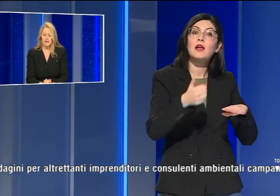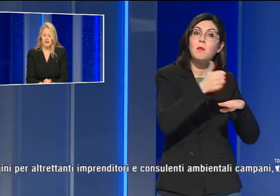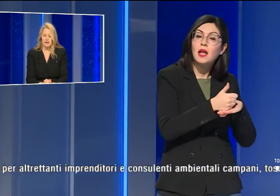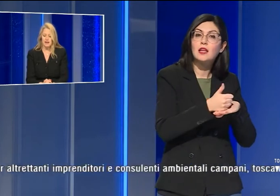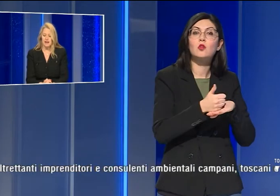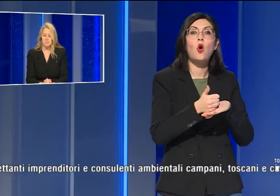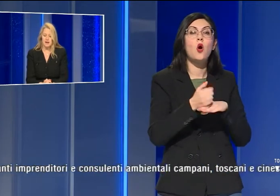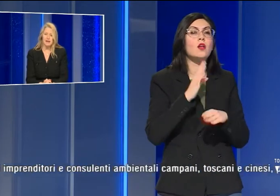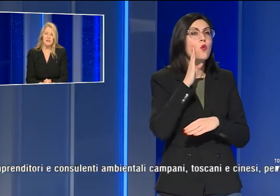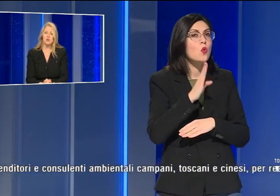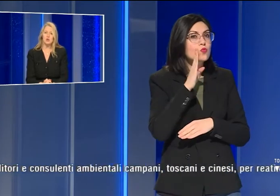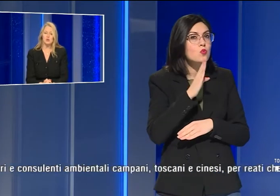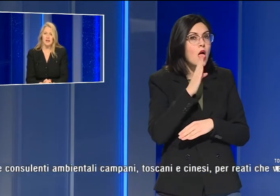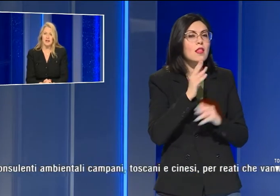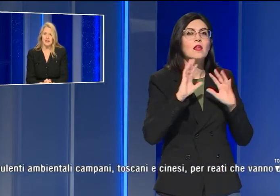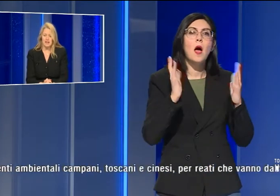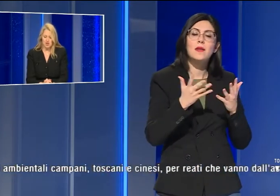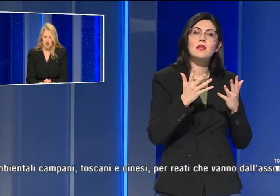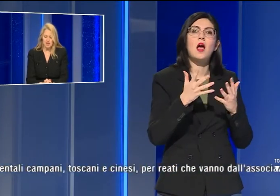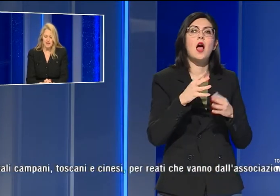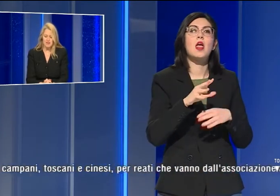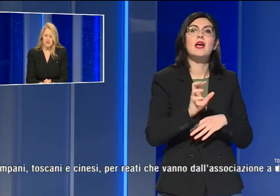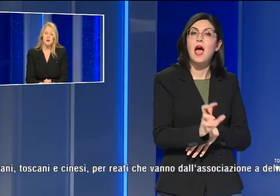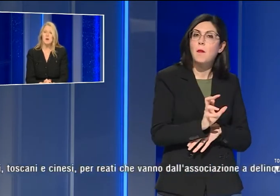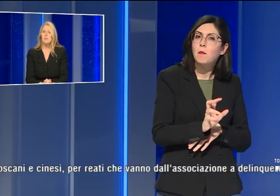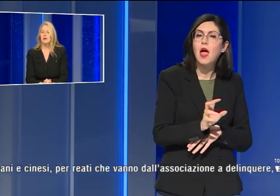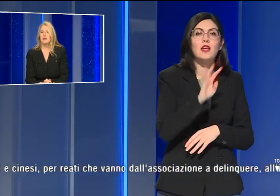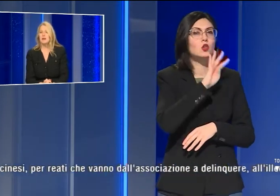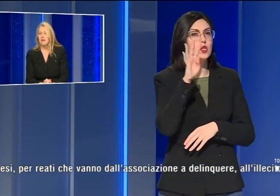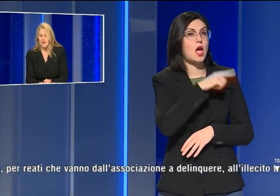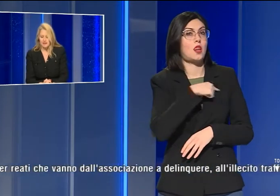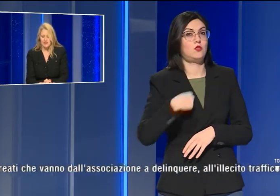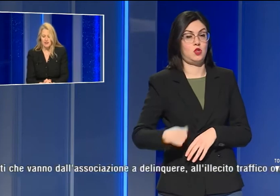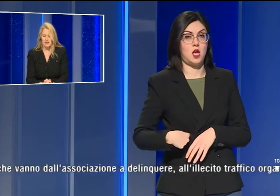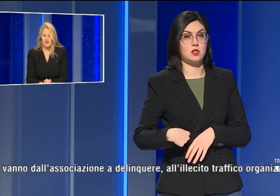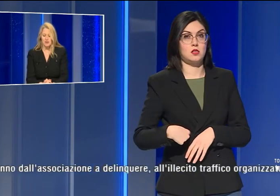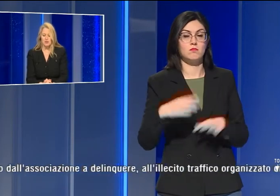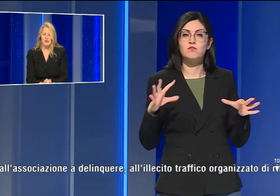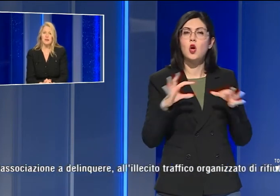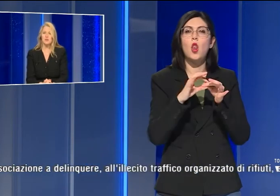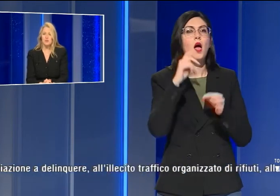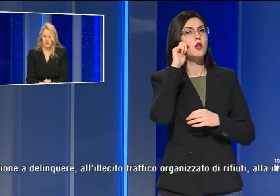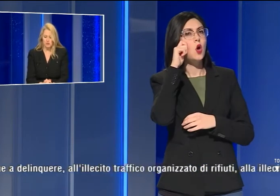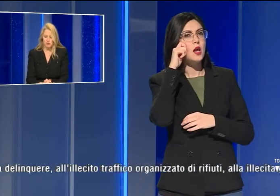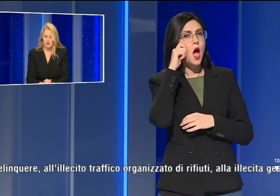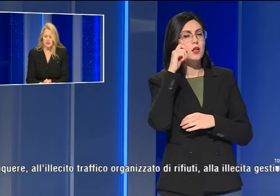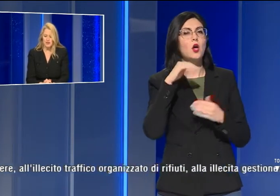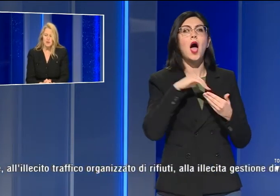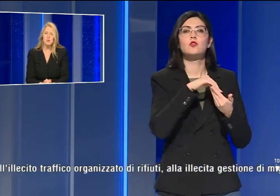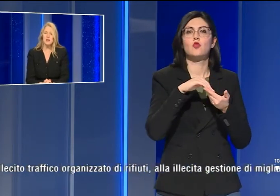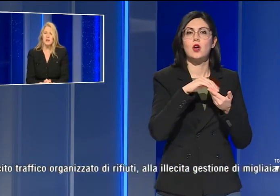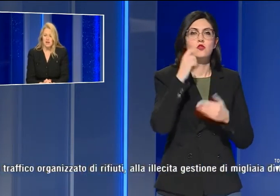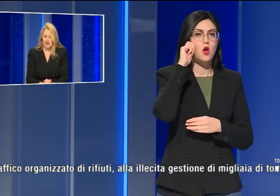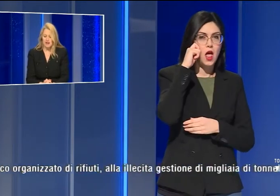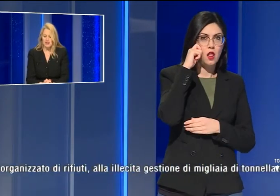ambientali campani, toscani e cinesi per reati che vanno dall'associazione a